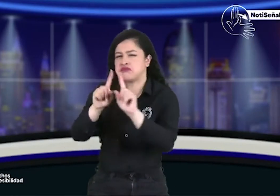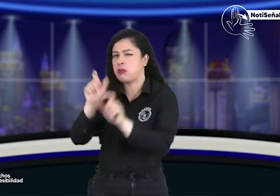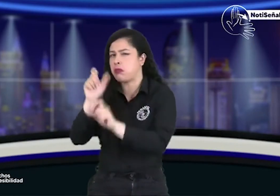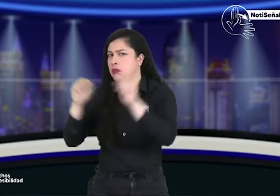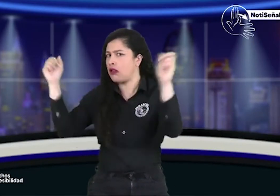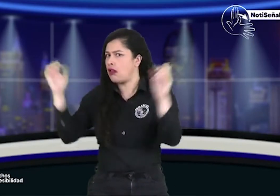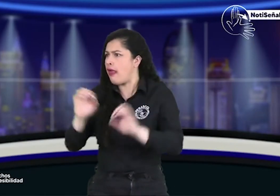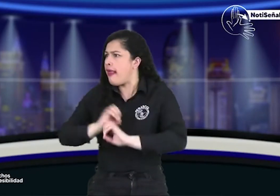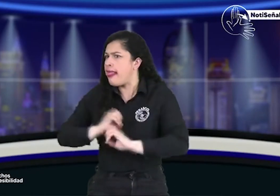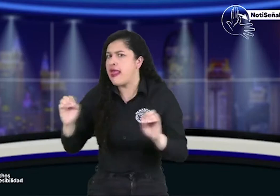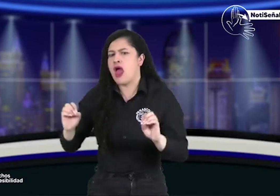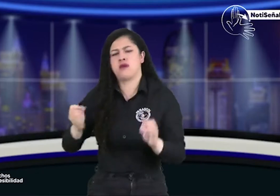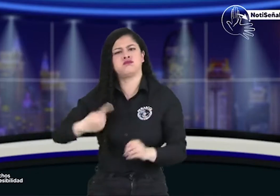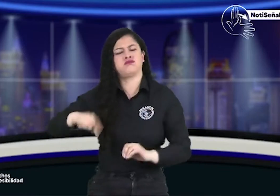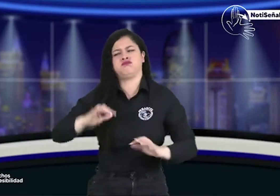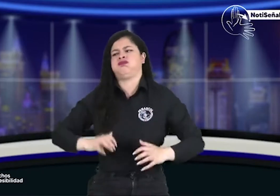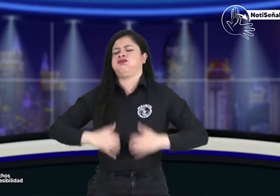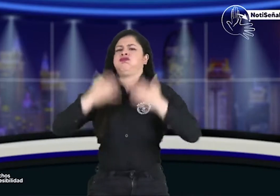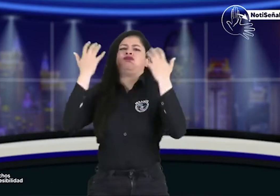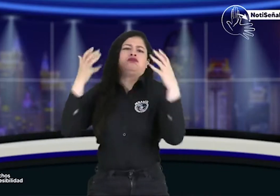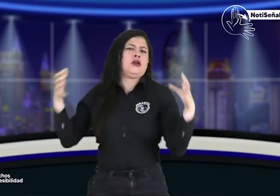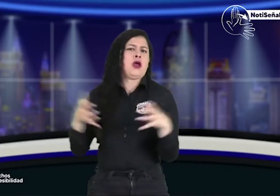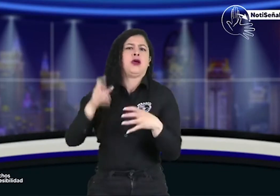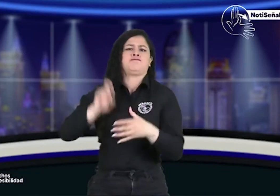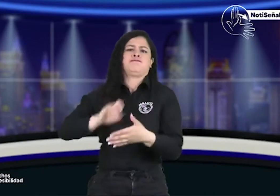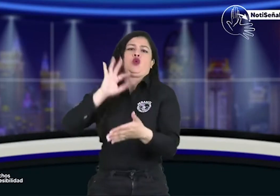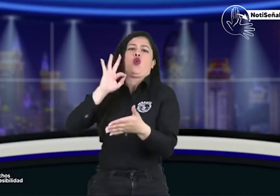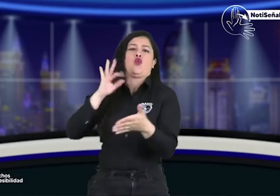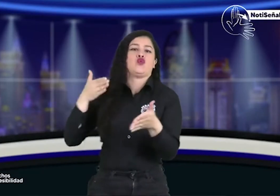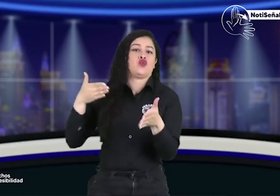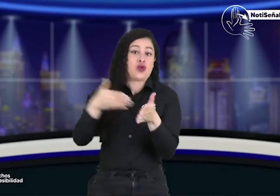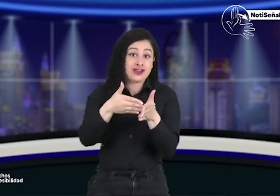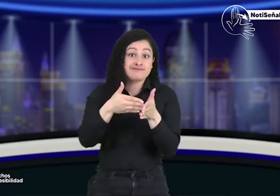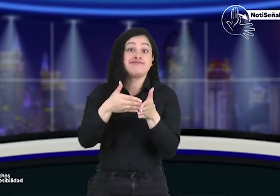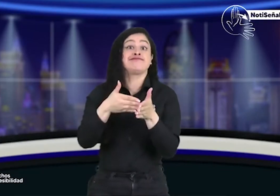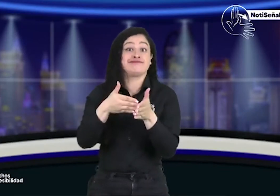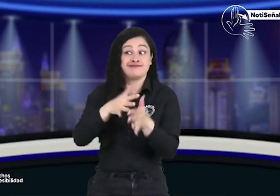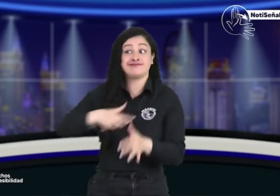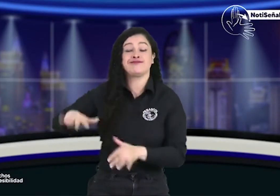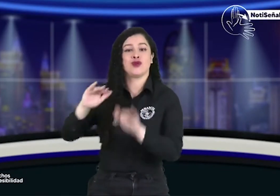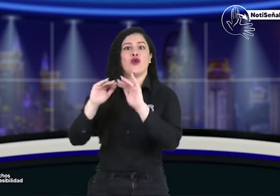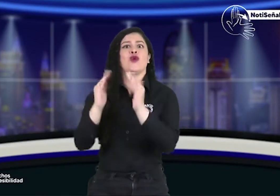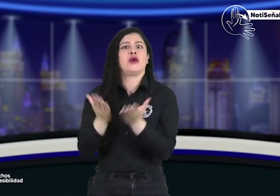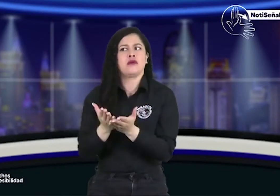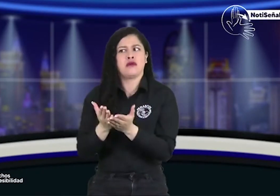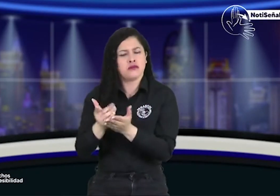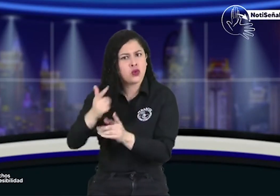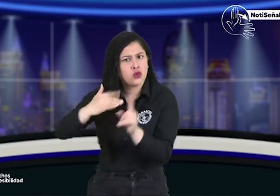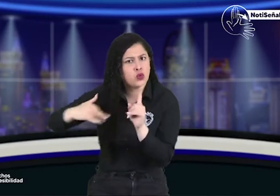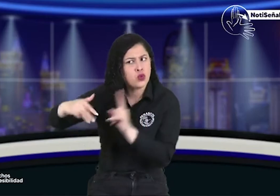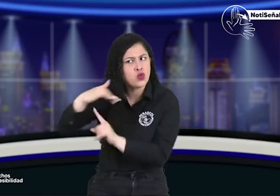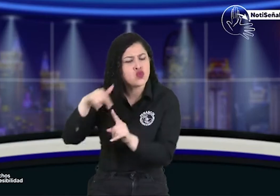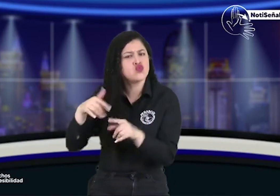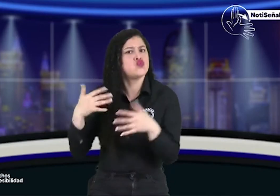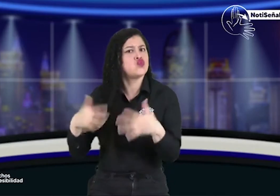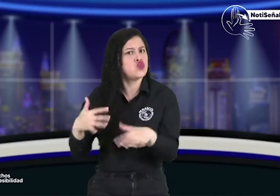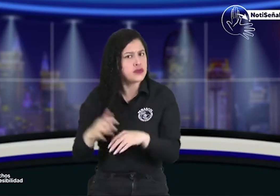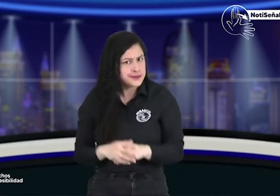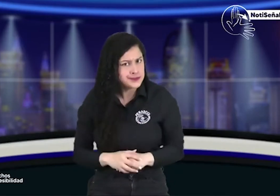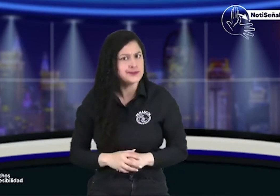intérpretes y demás apoyos educativos por eso han realizado acciones de tutela ¿qué pasa